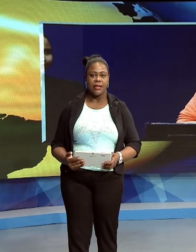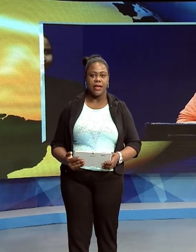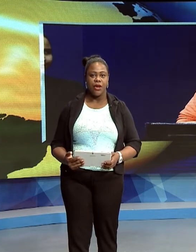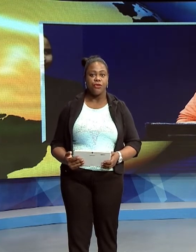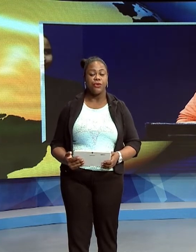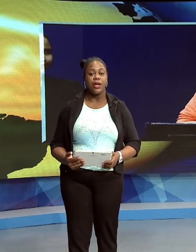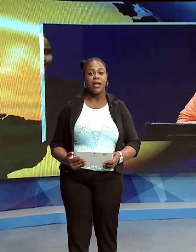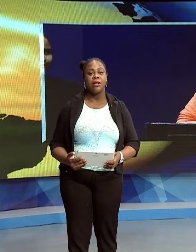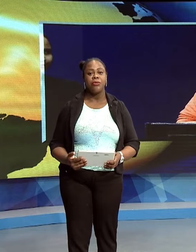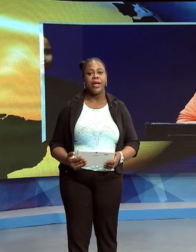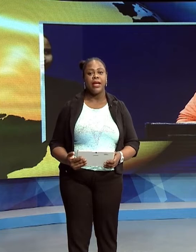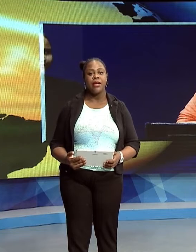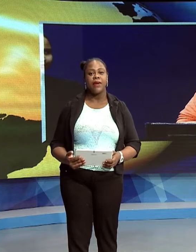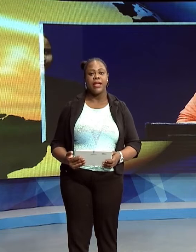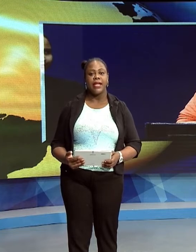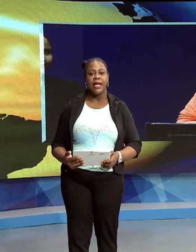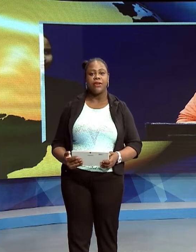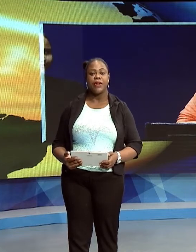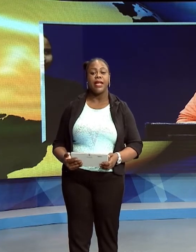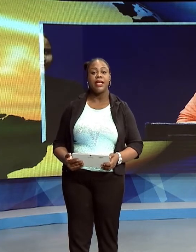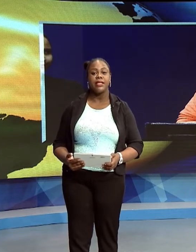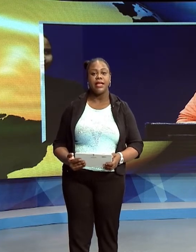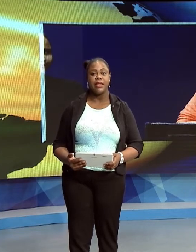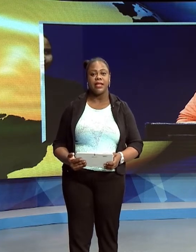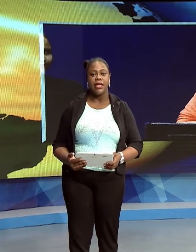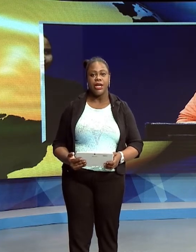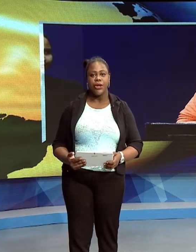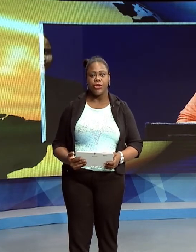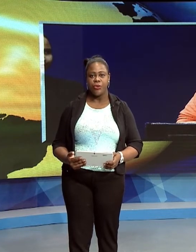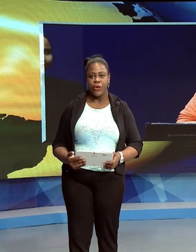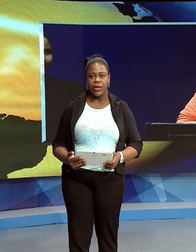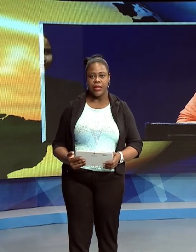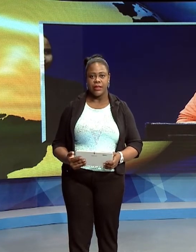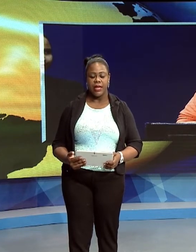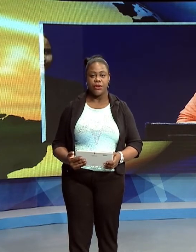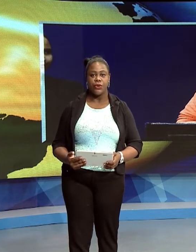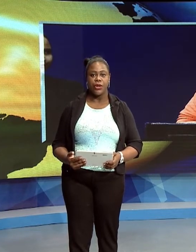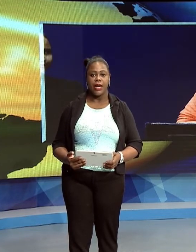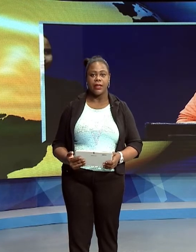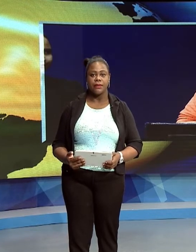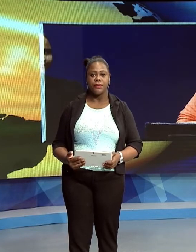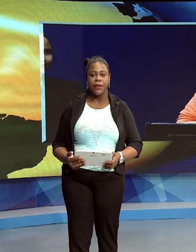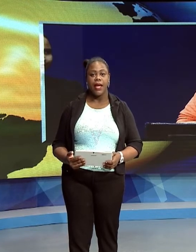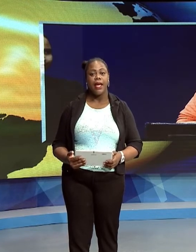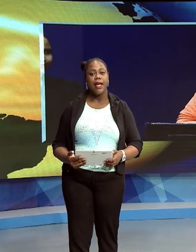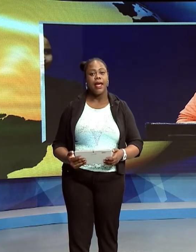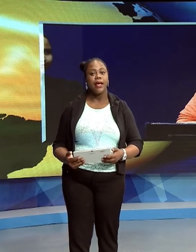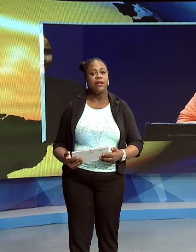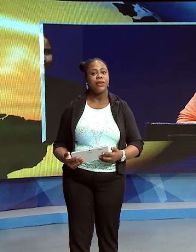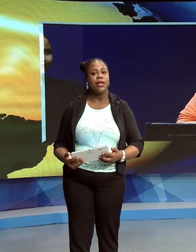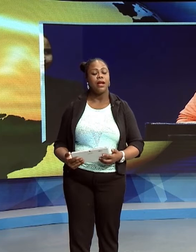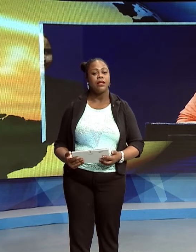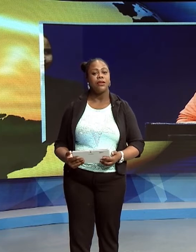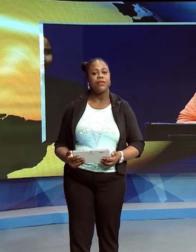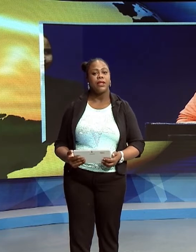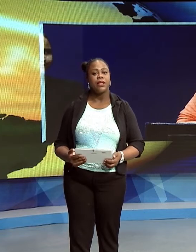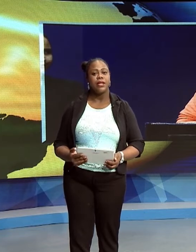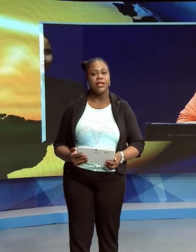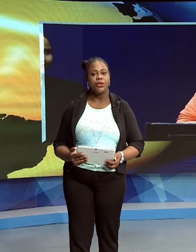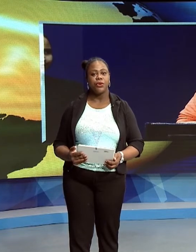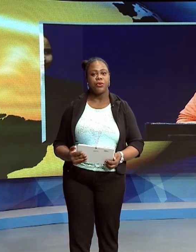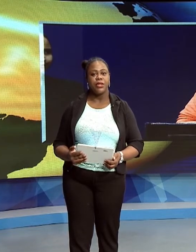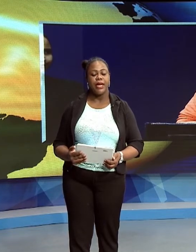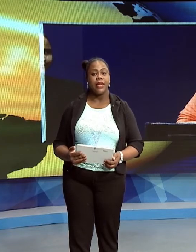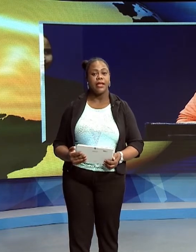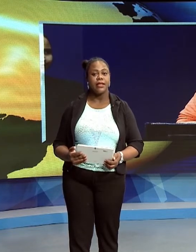gegaan is, vooral bij de quarantaine van ingezetenen die uit het buitenland zijn teruggehaald. Enkele van de klachten van